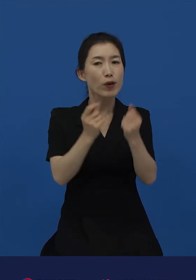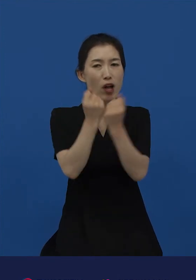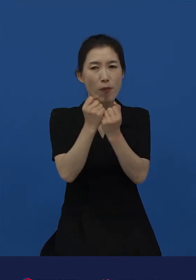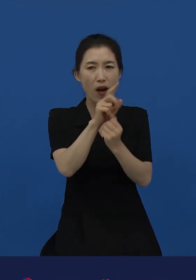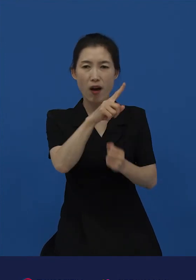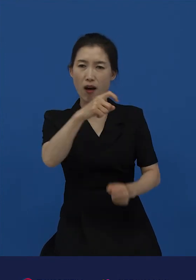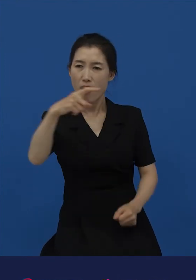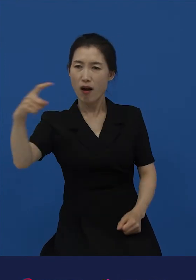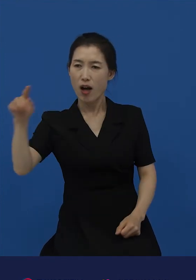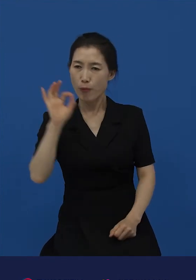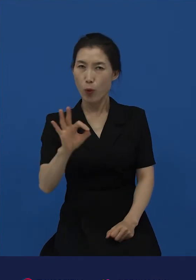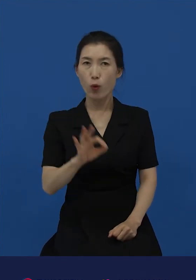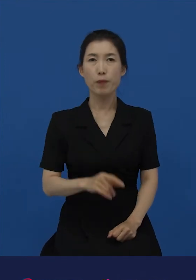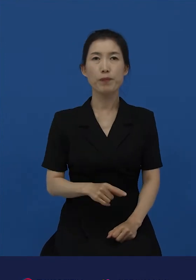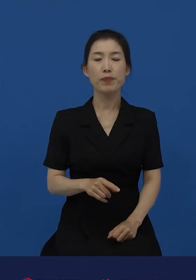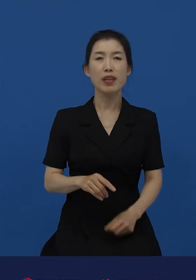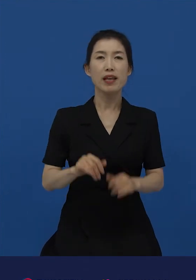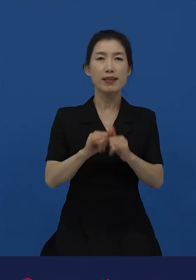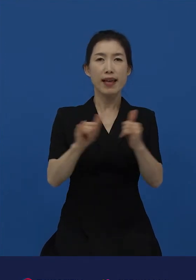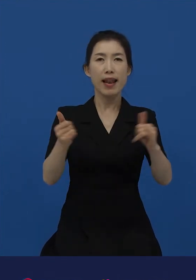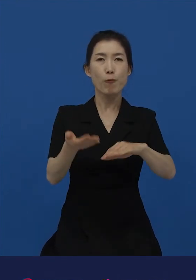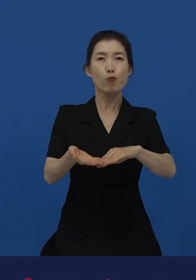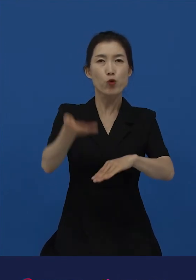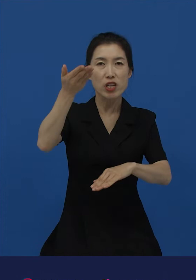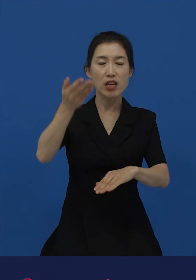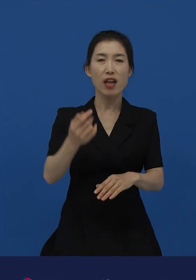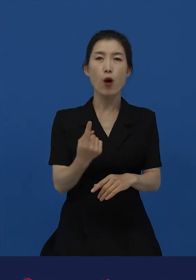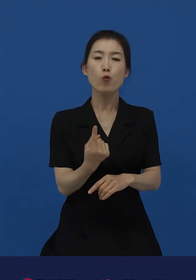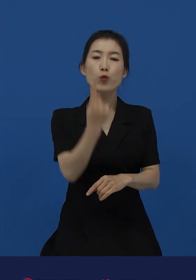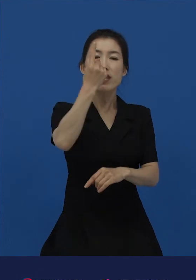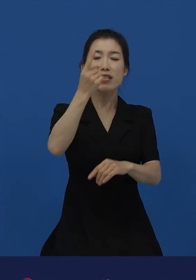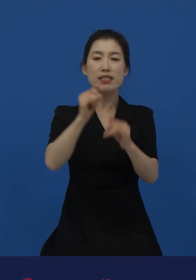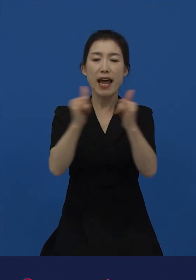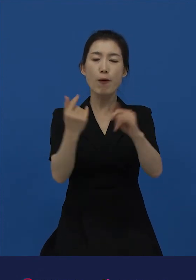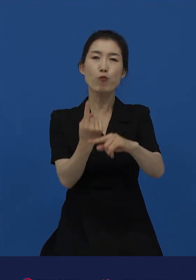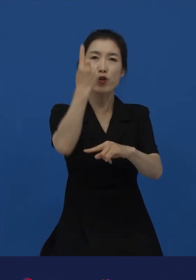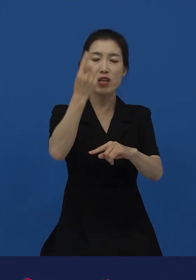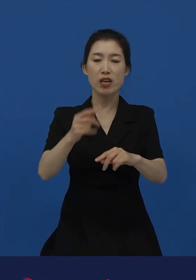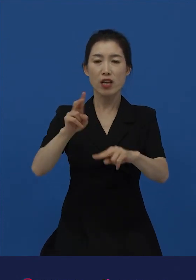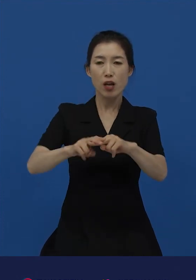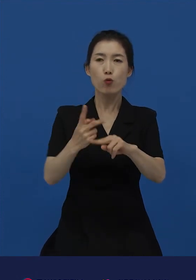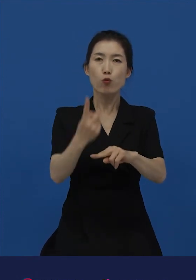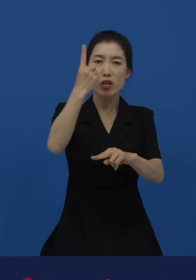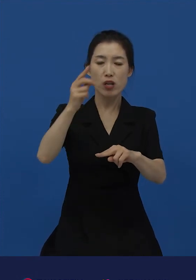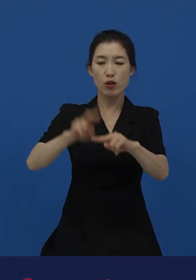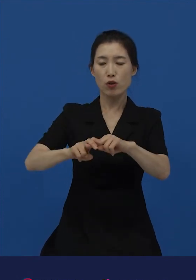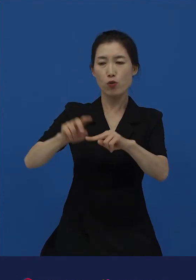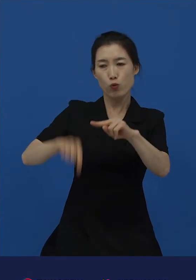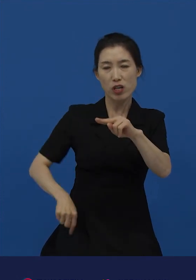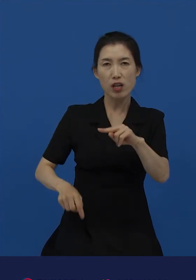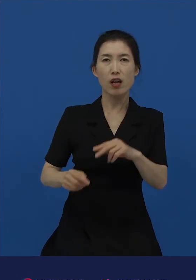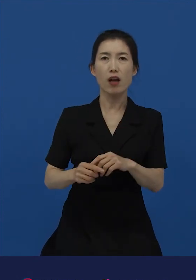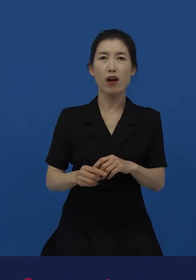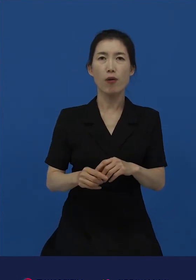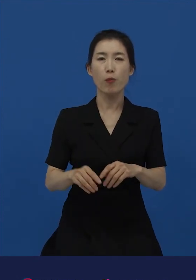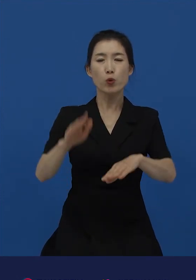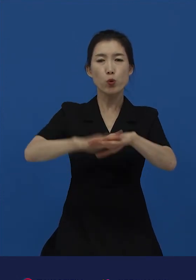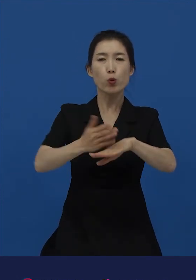설명하는 과정에서 우리는 아랫사람, 윗사람, 높은 사람, 낮은 사람, 손아랫사람, 손잇사람 같은 표현을